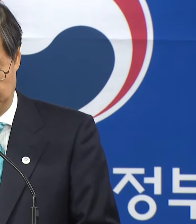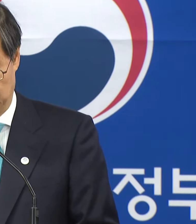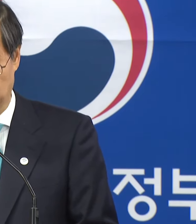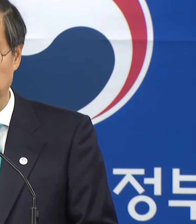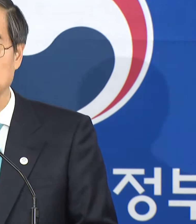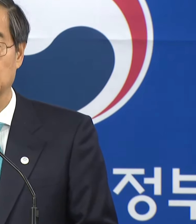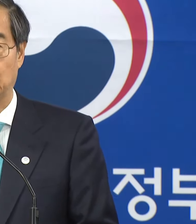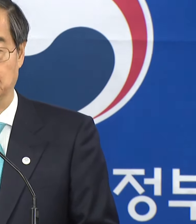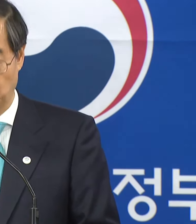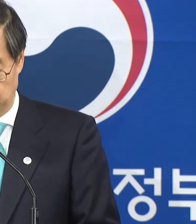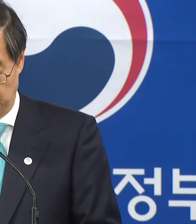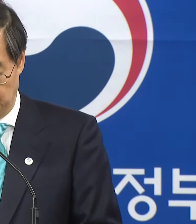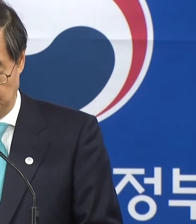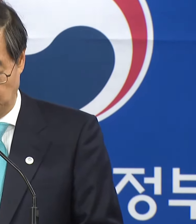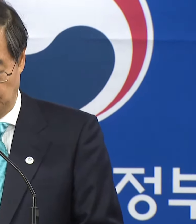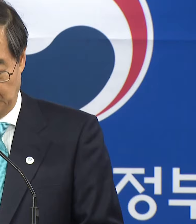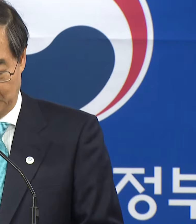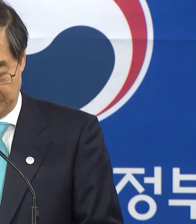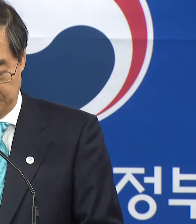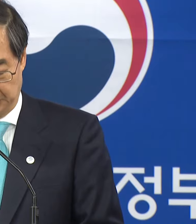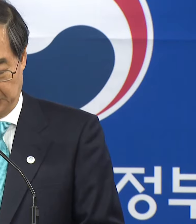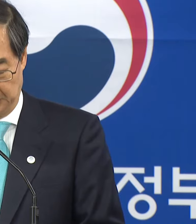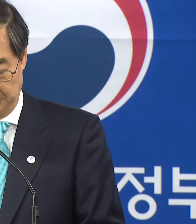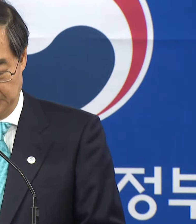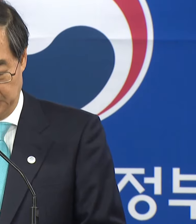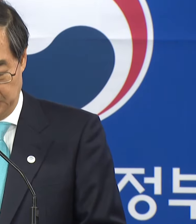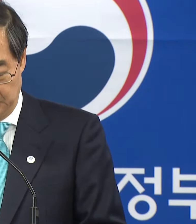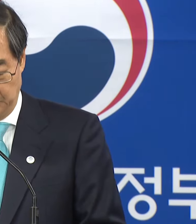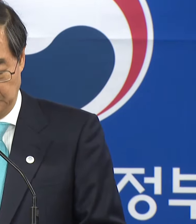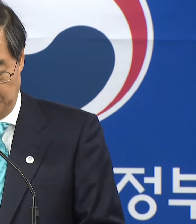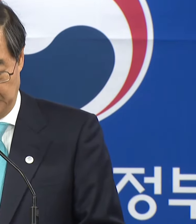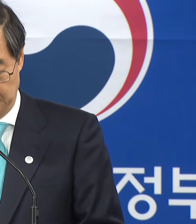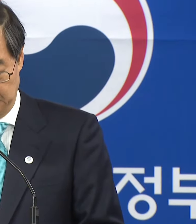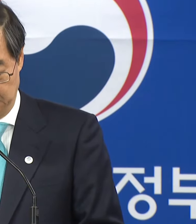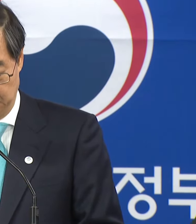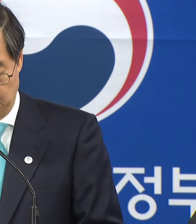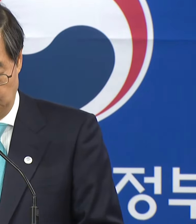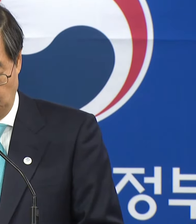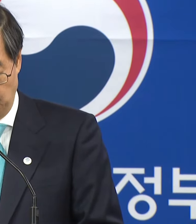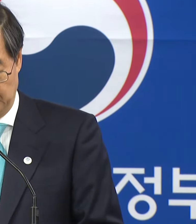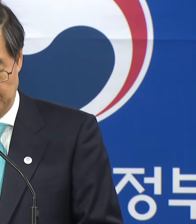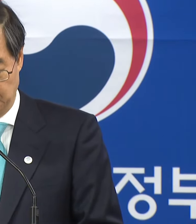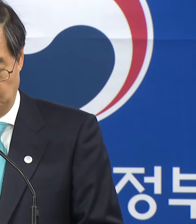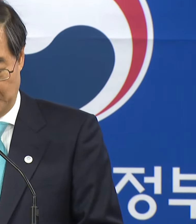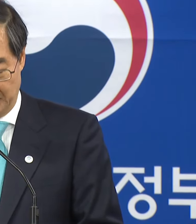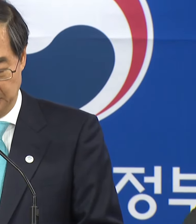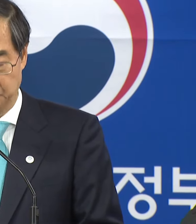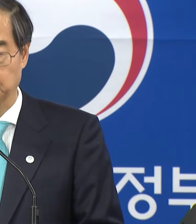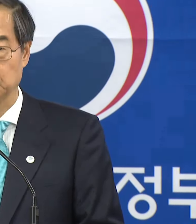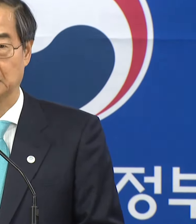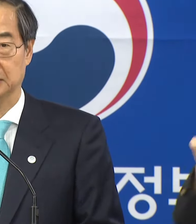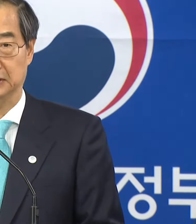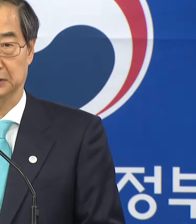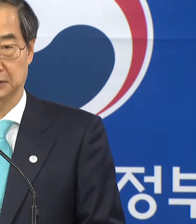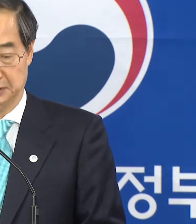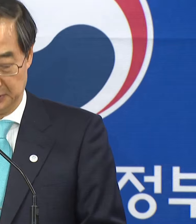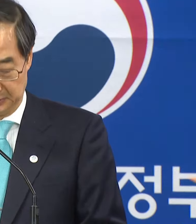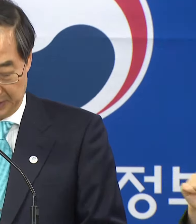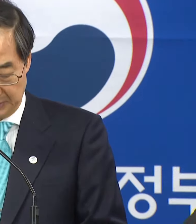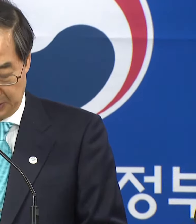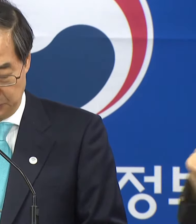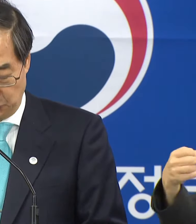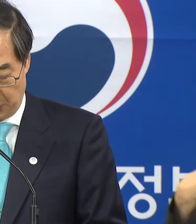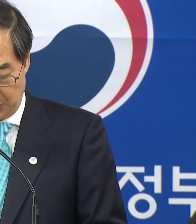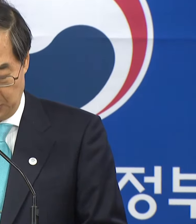재고해 주십사 간곡히 요청해 왔습니다. 이번 법안은 농업계에서도 많은 전문가들이